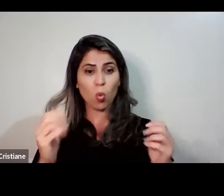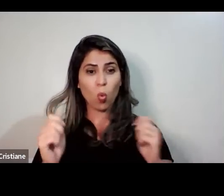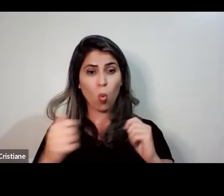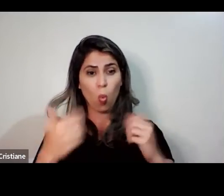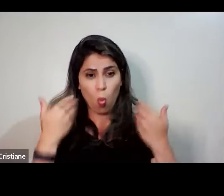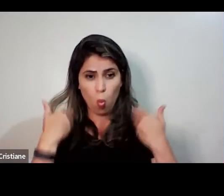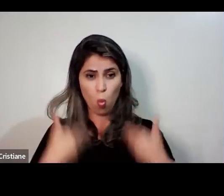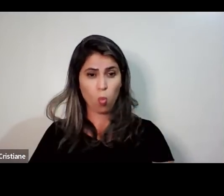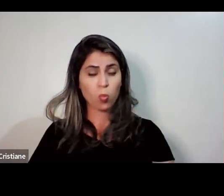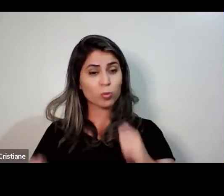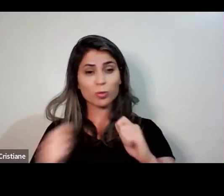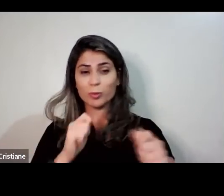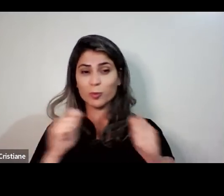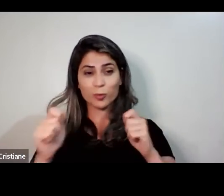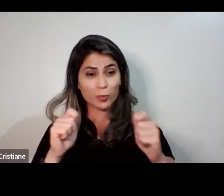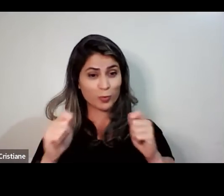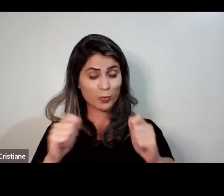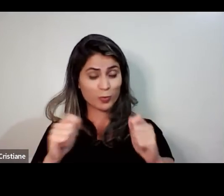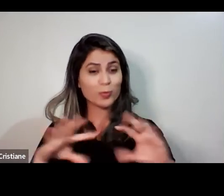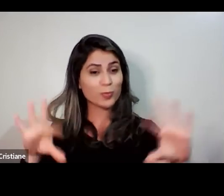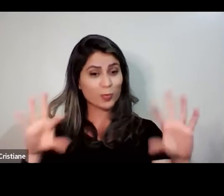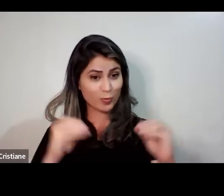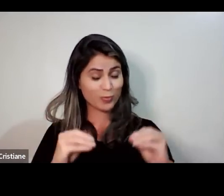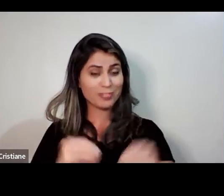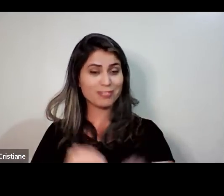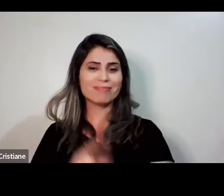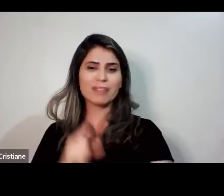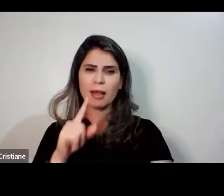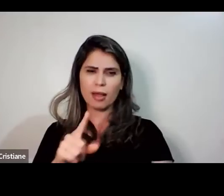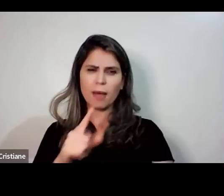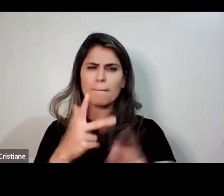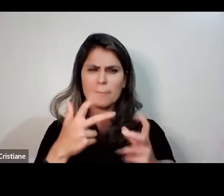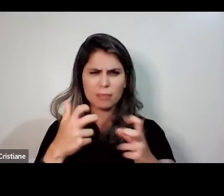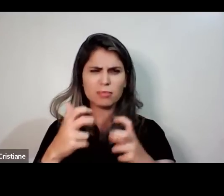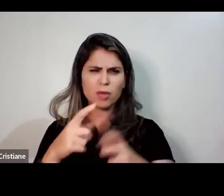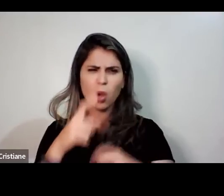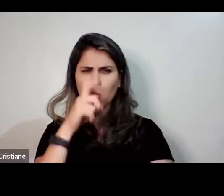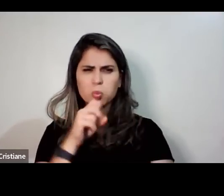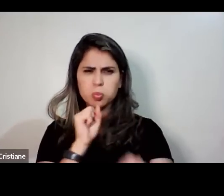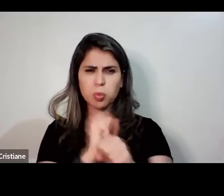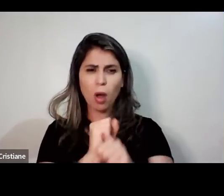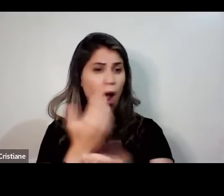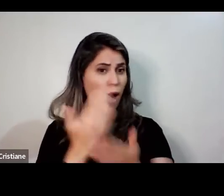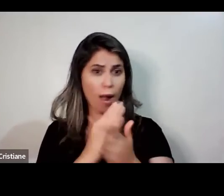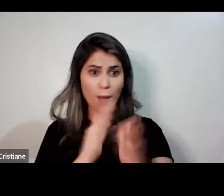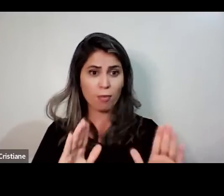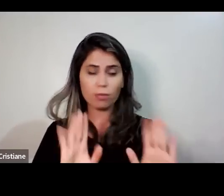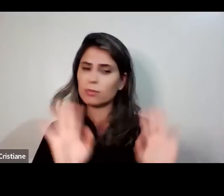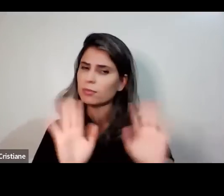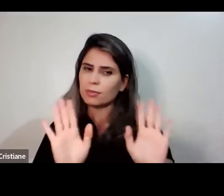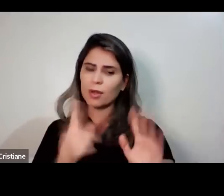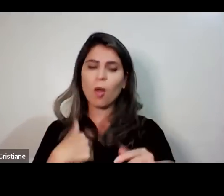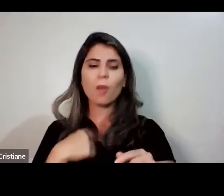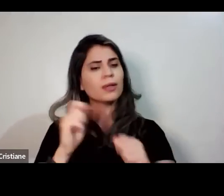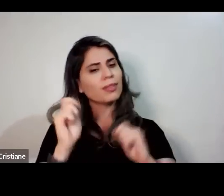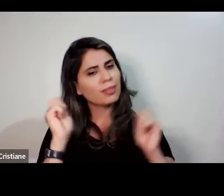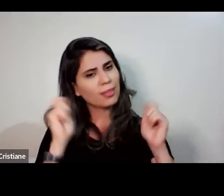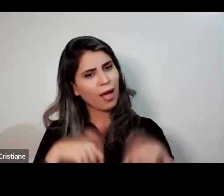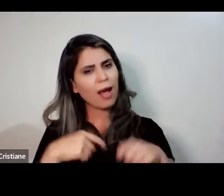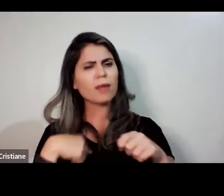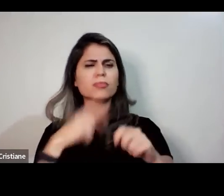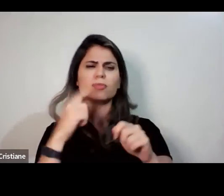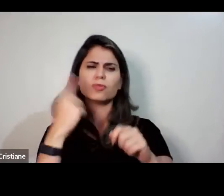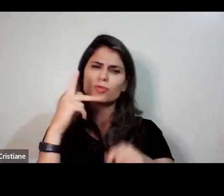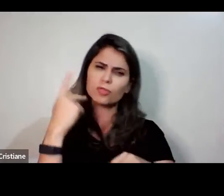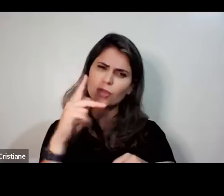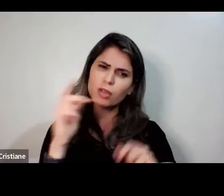nós vimos aqui que não tem como você pular a menopausa, mas tem como você passar por ela com qualidade de vida. e não é uma ou